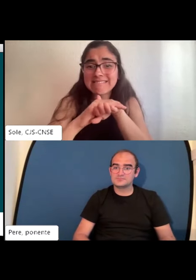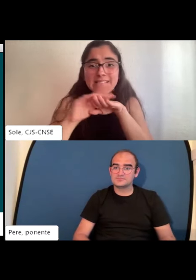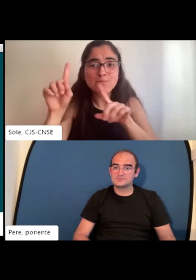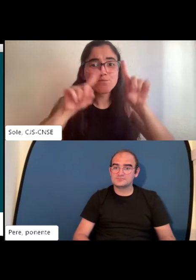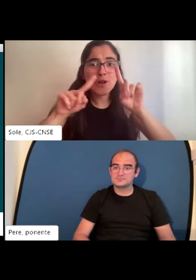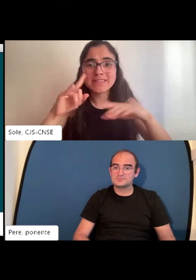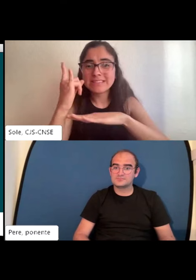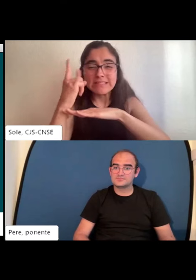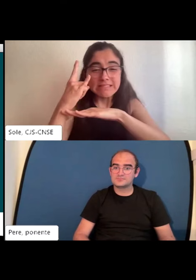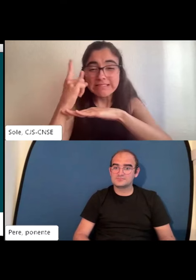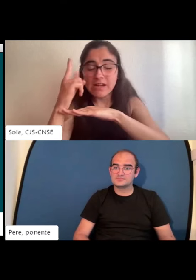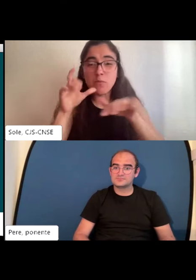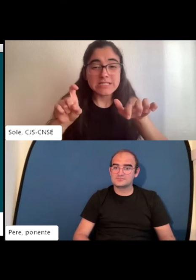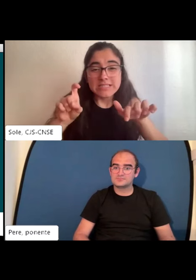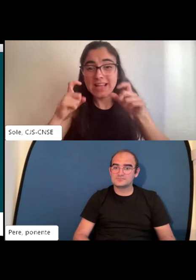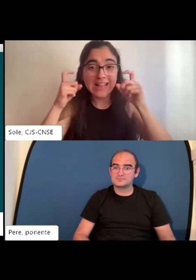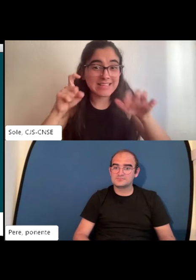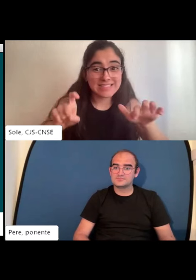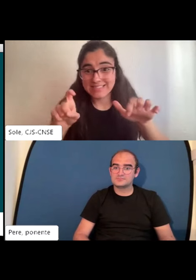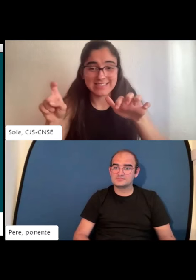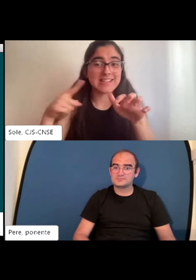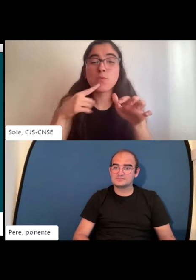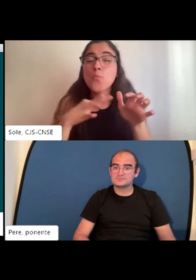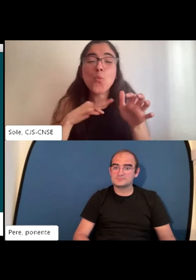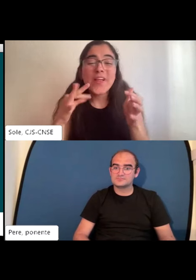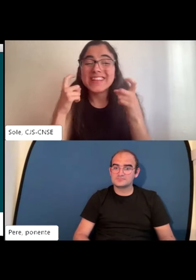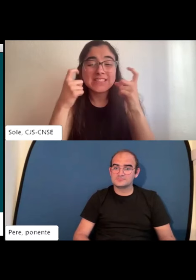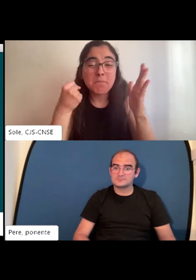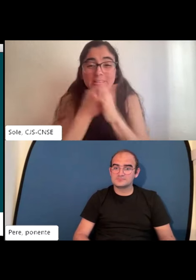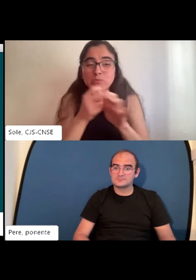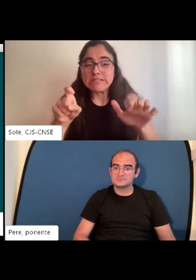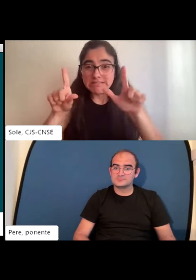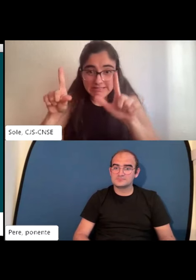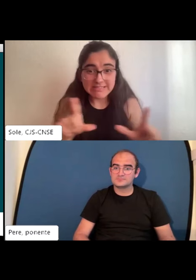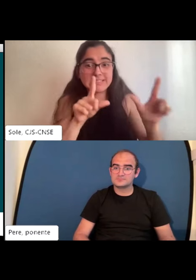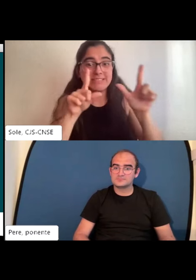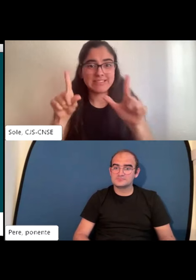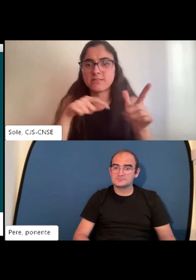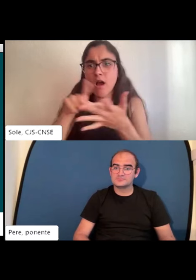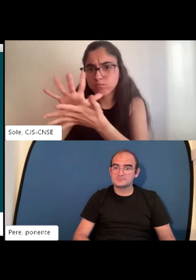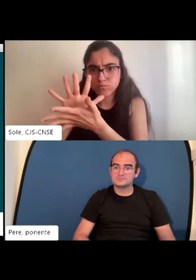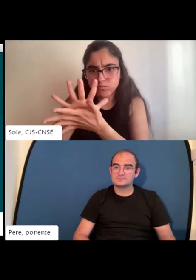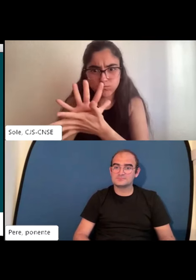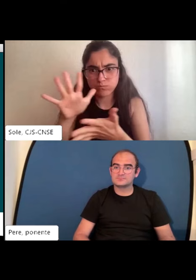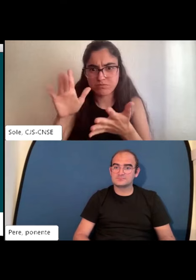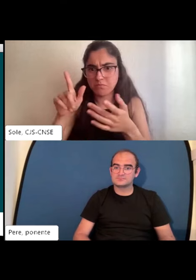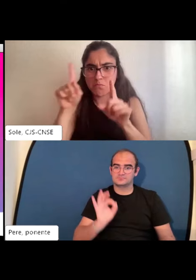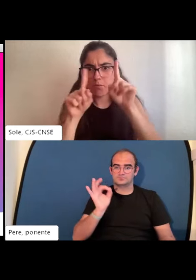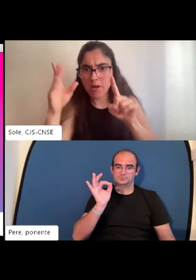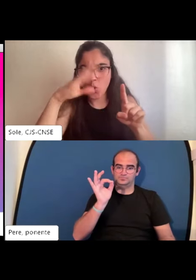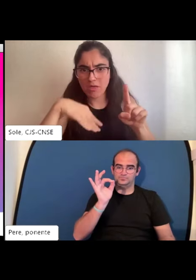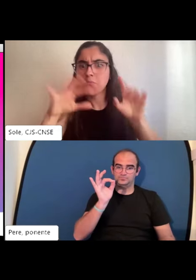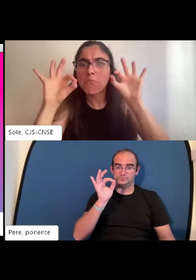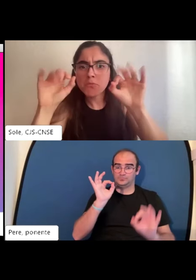mi compañera nos está comentando que hay un pequeño problema a nivel de conectividad así que a lo